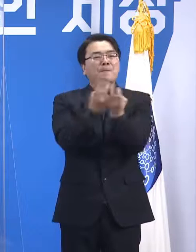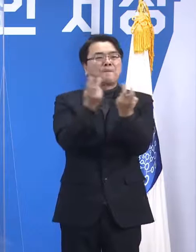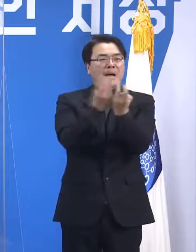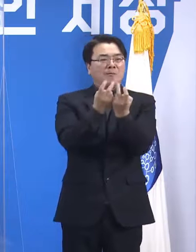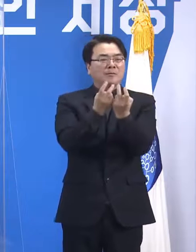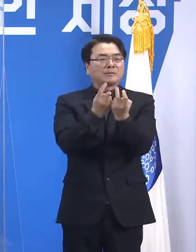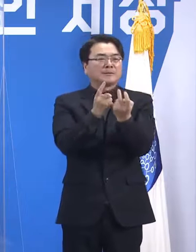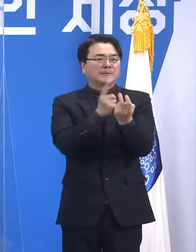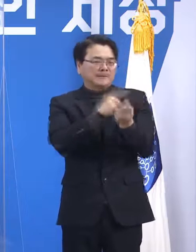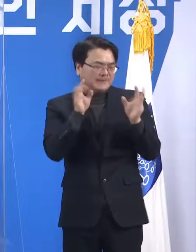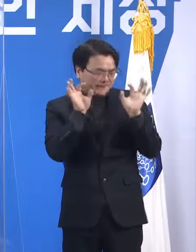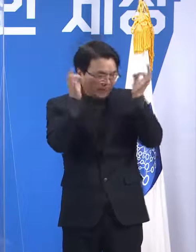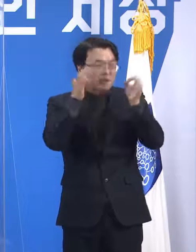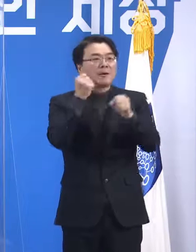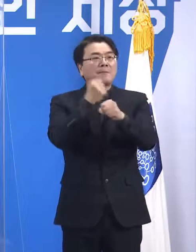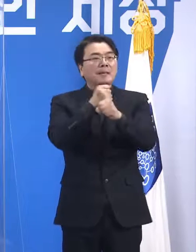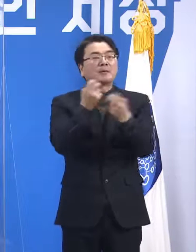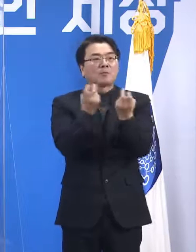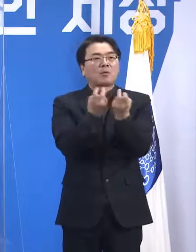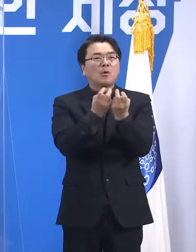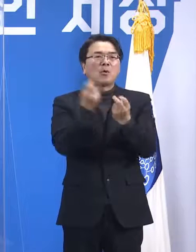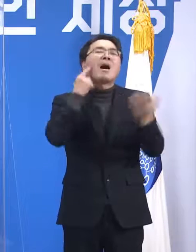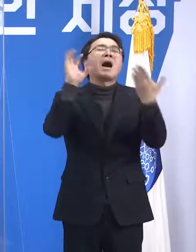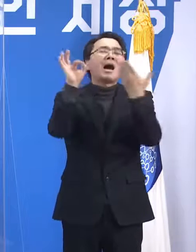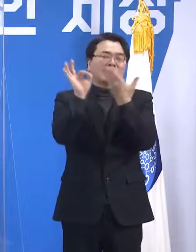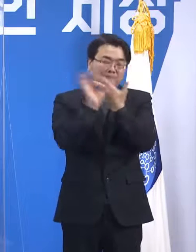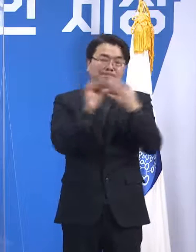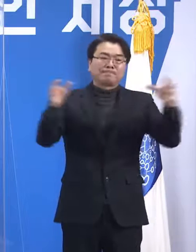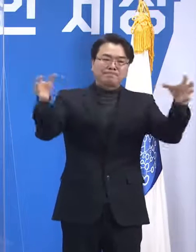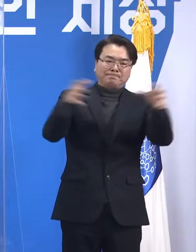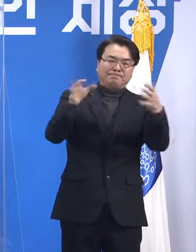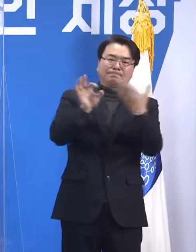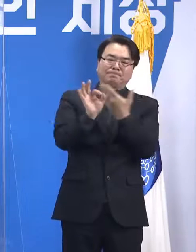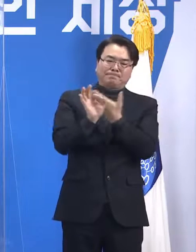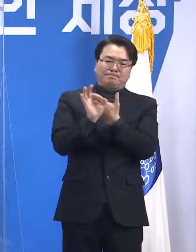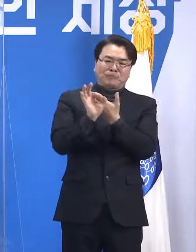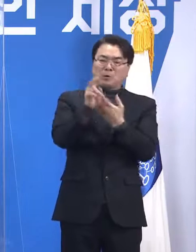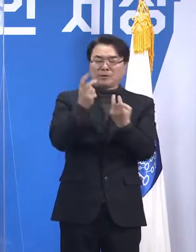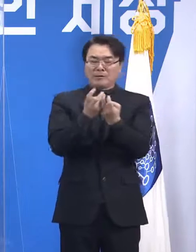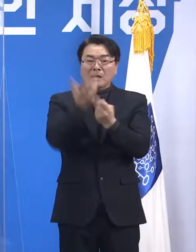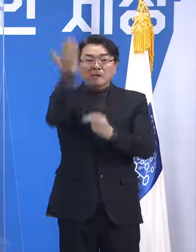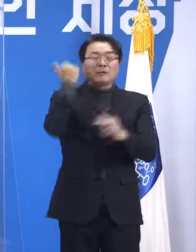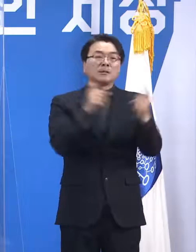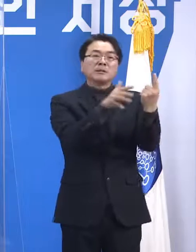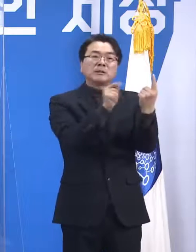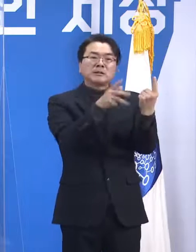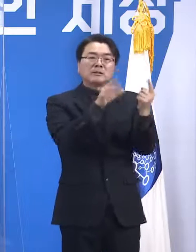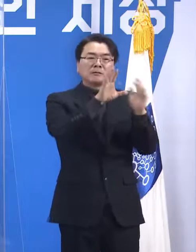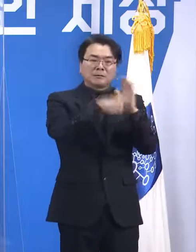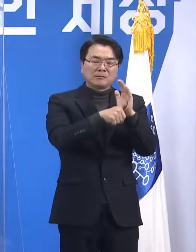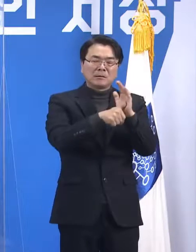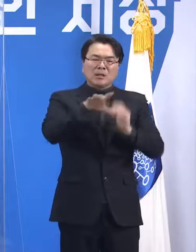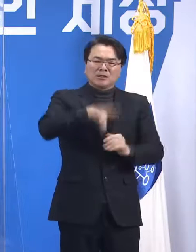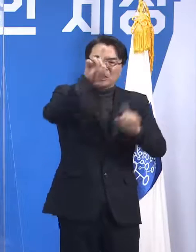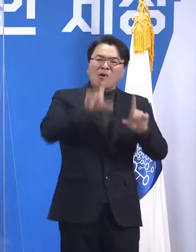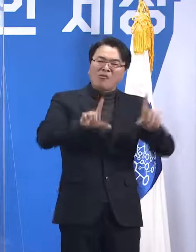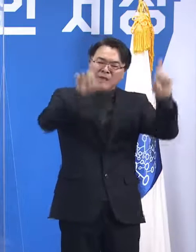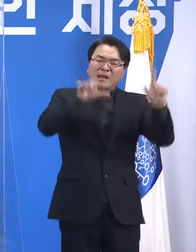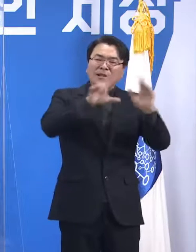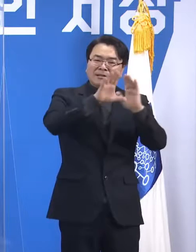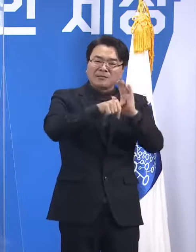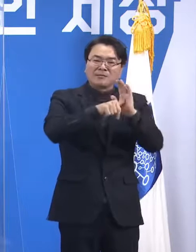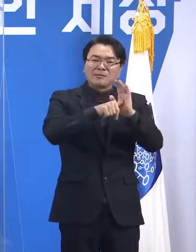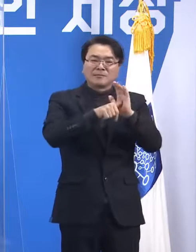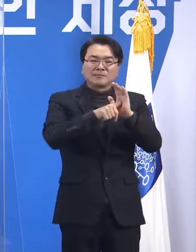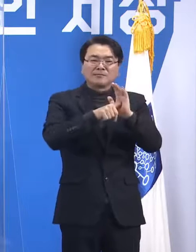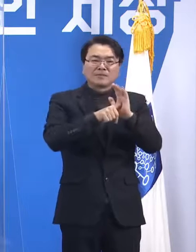다하고 집합에서 지급하는 경우에도 작년 1차 지급되는 하루 이틀 첫날 이틀 날 일때는